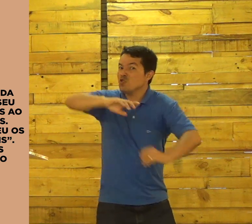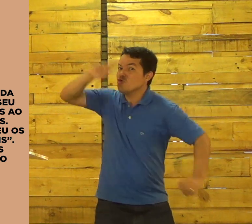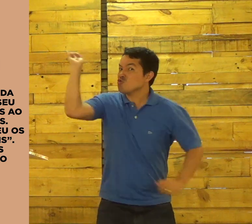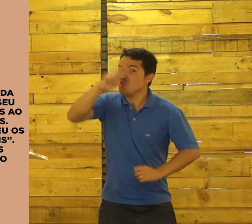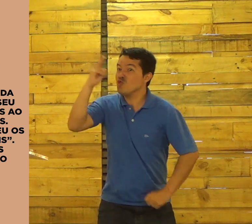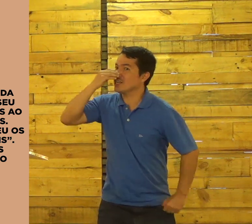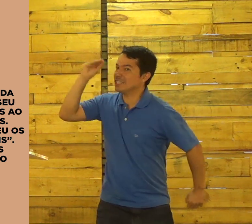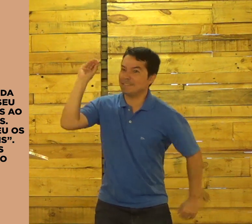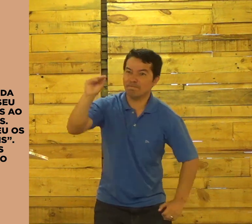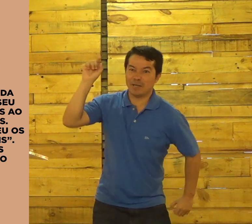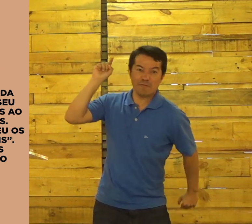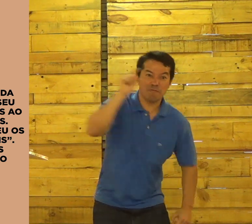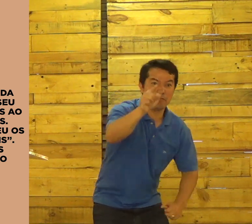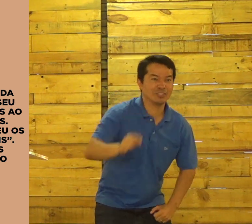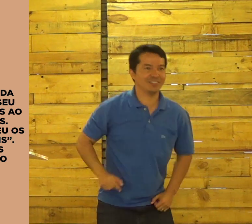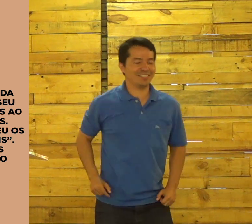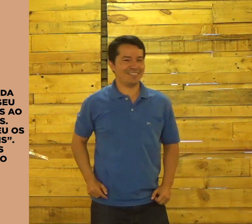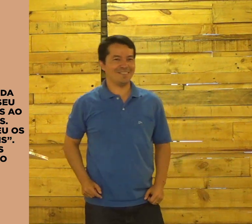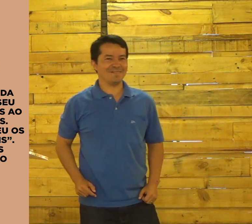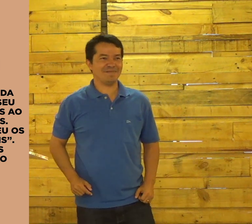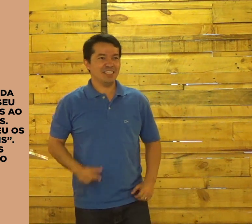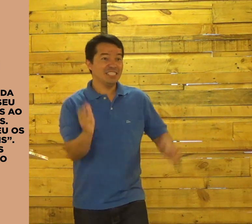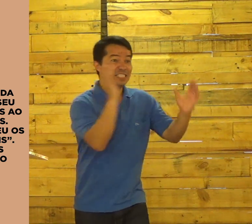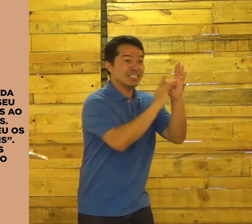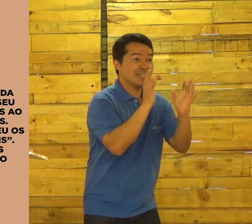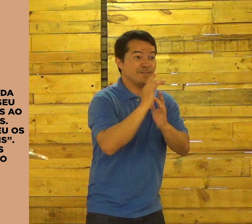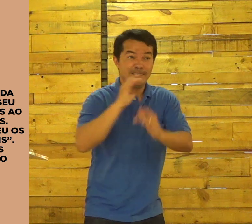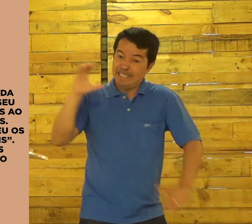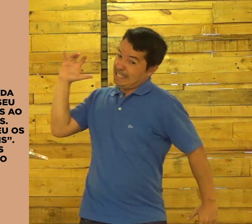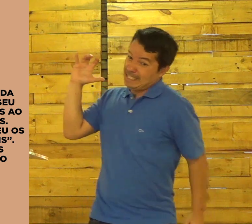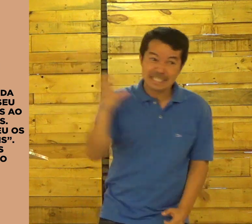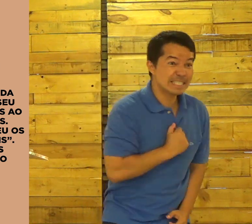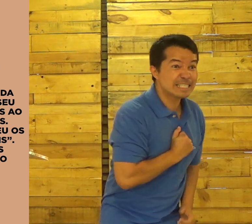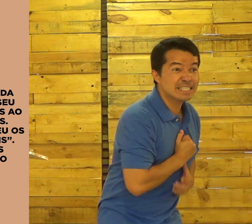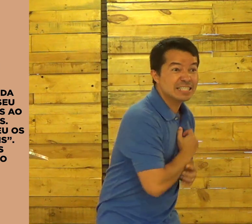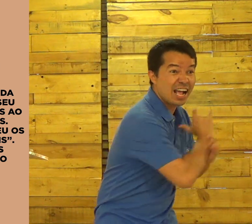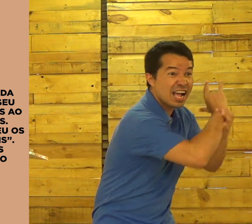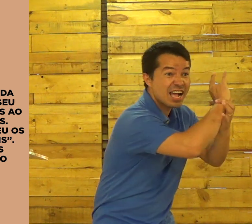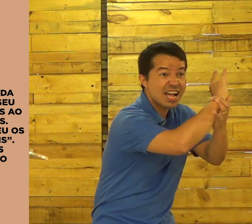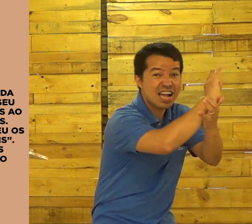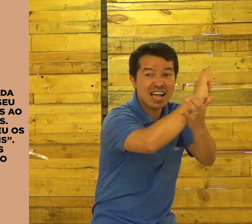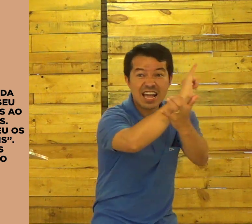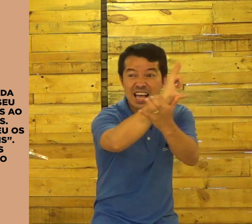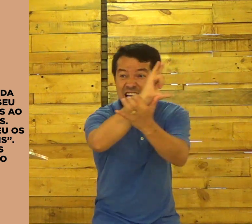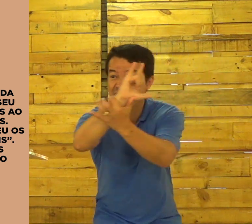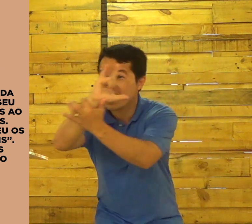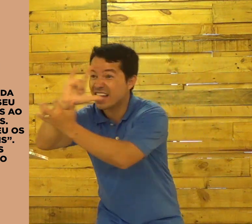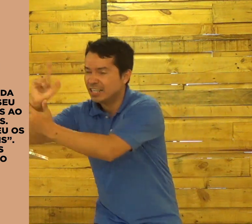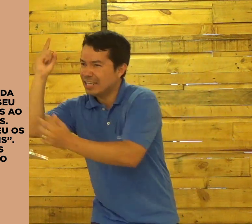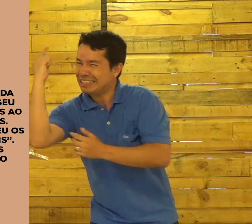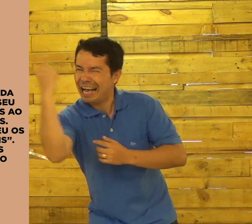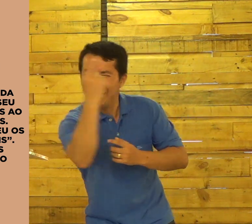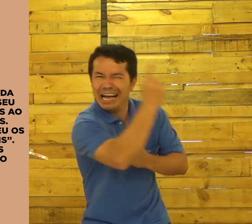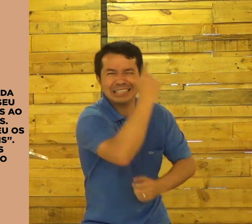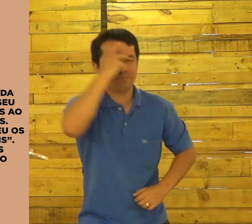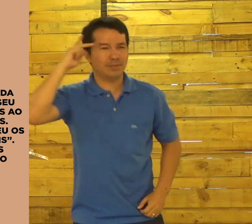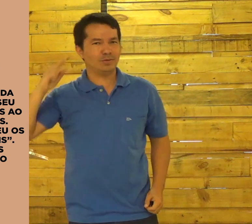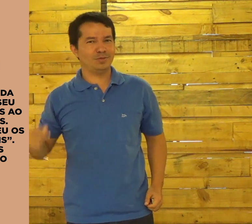jamais te desprezará. Jesus ama você. Cada